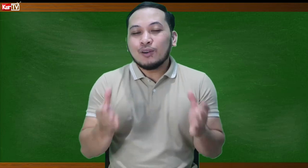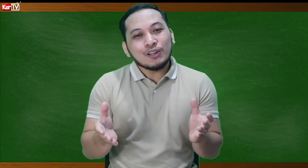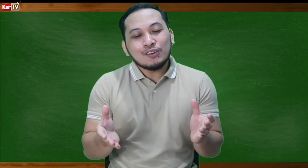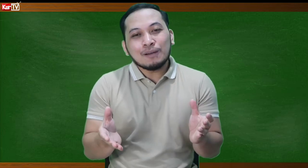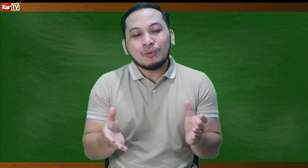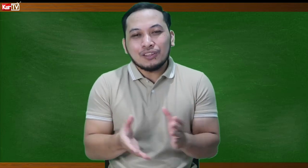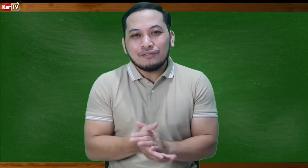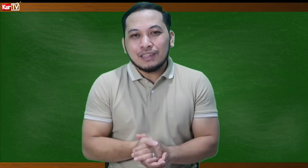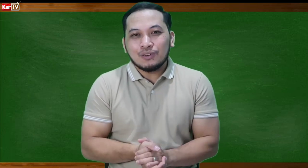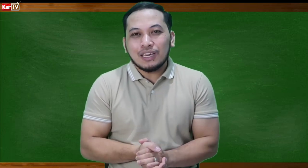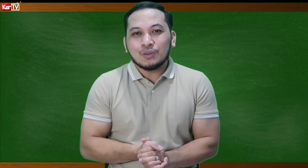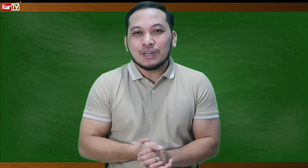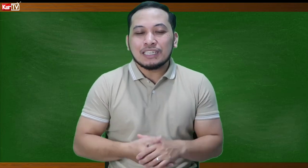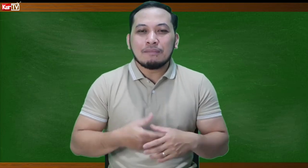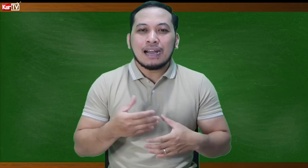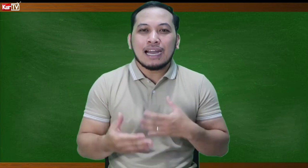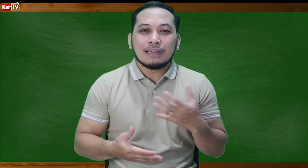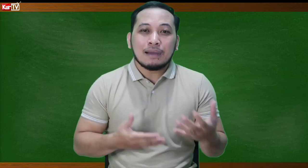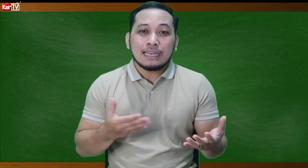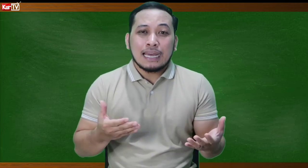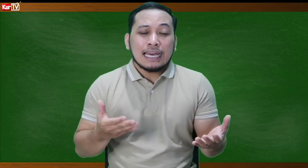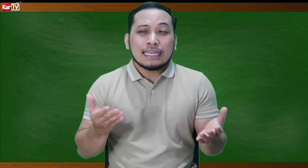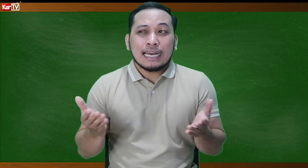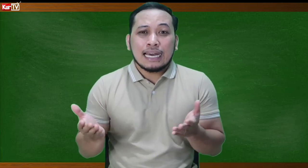Panawin nyo lang po itong video na ito kasi baka nga naman na